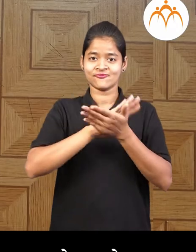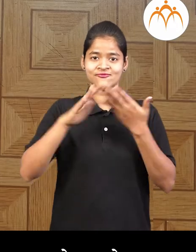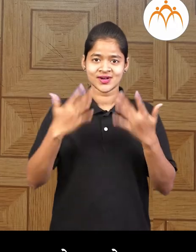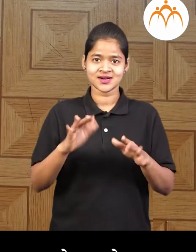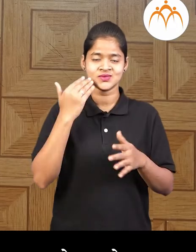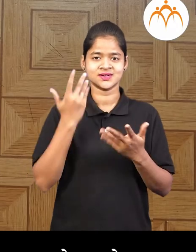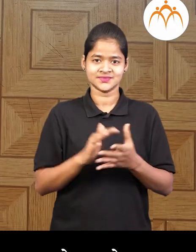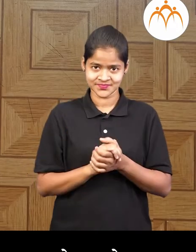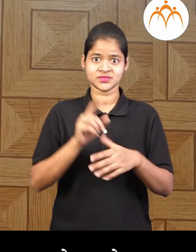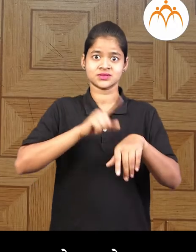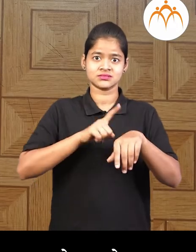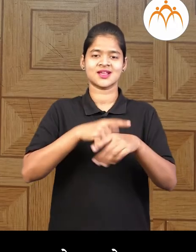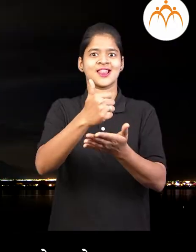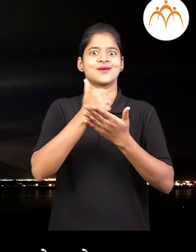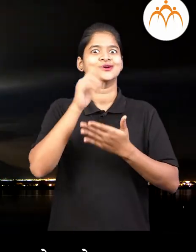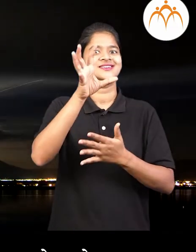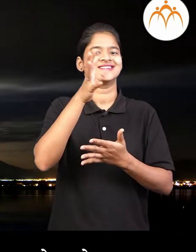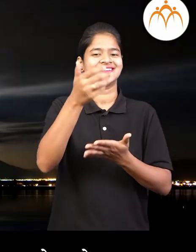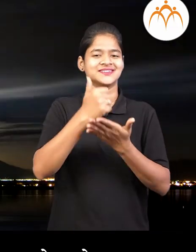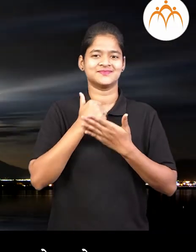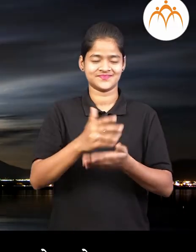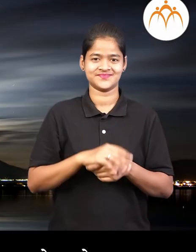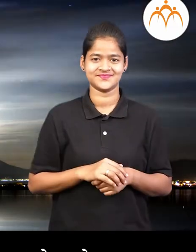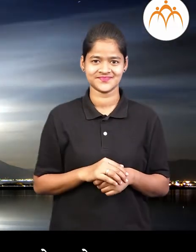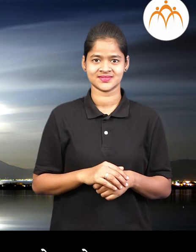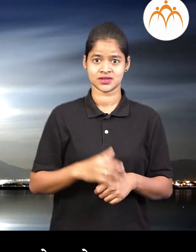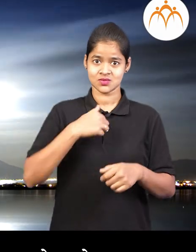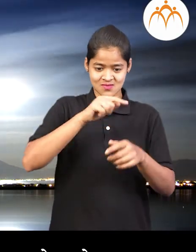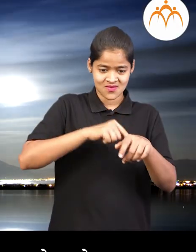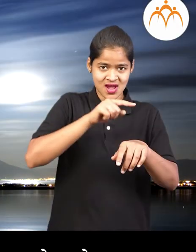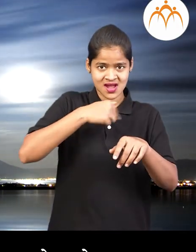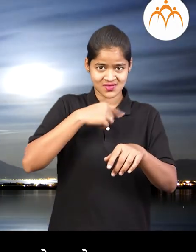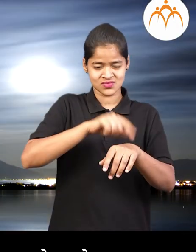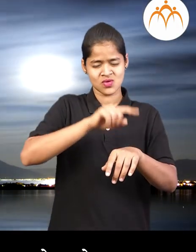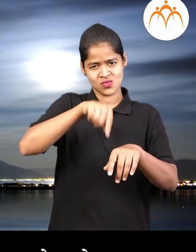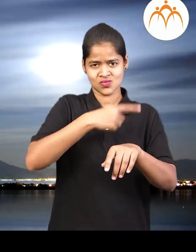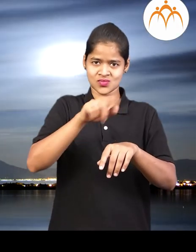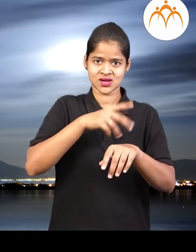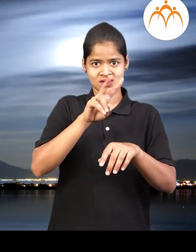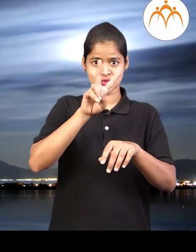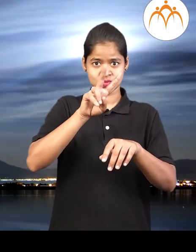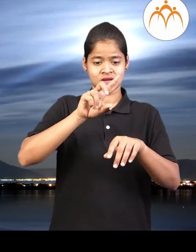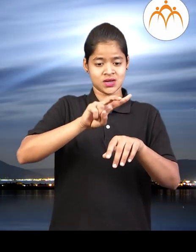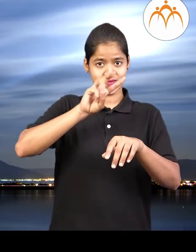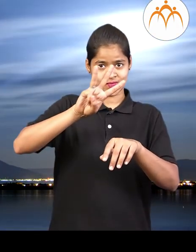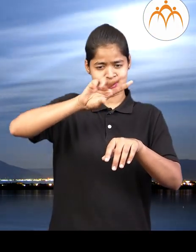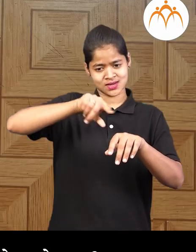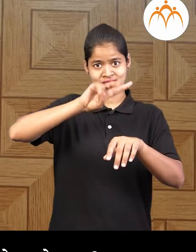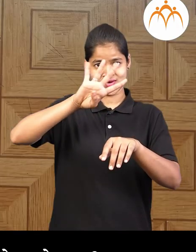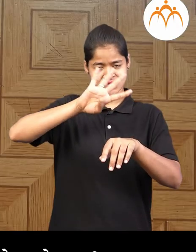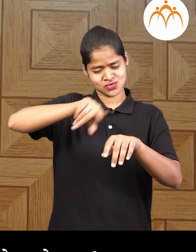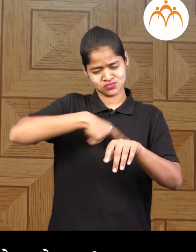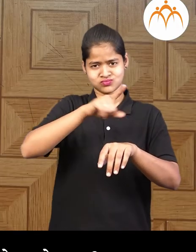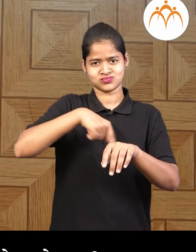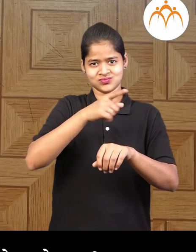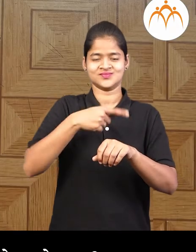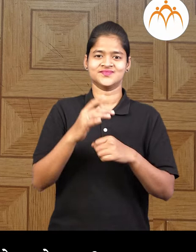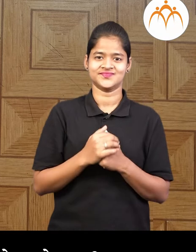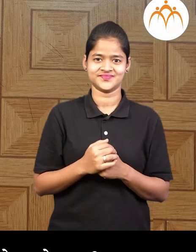घडया